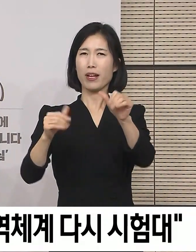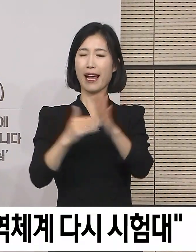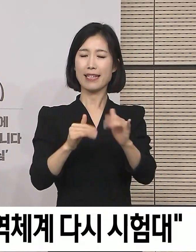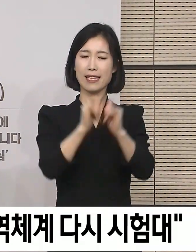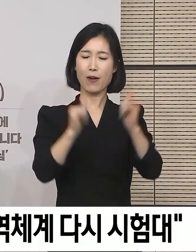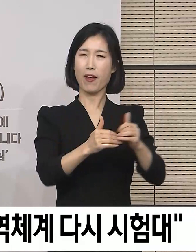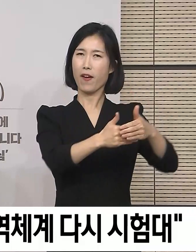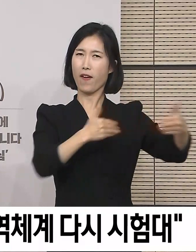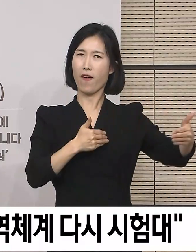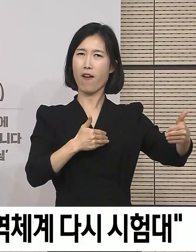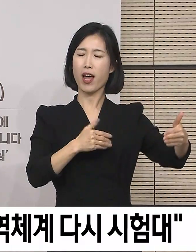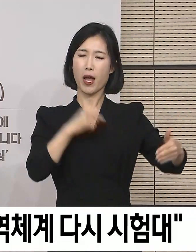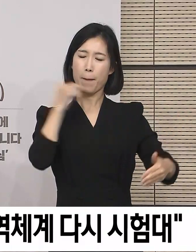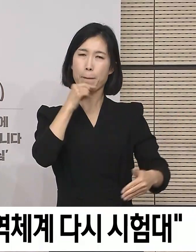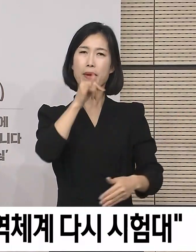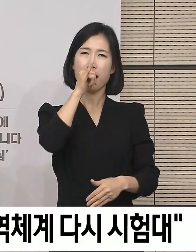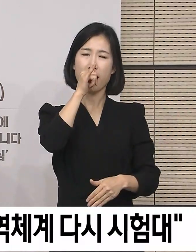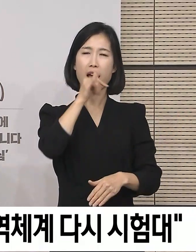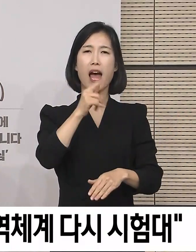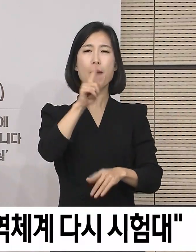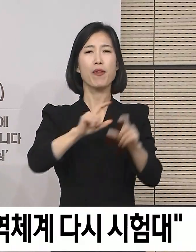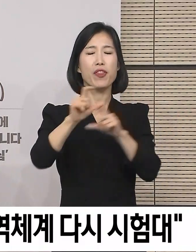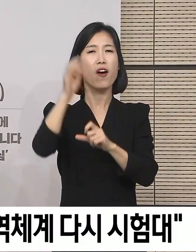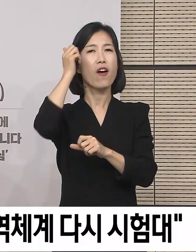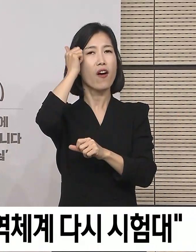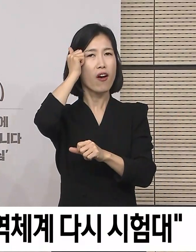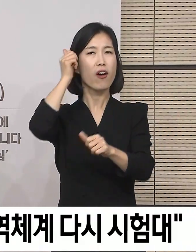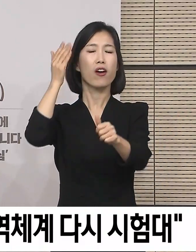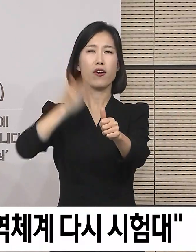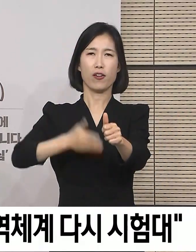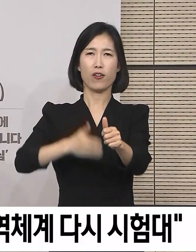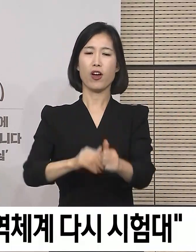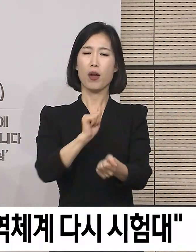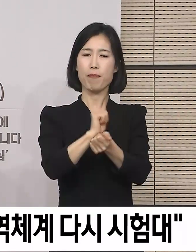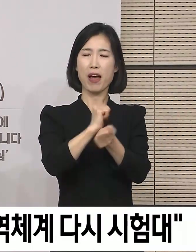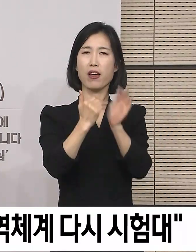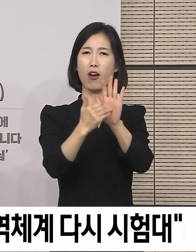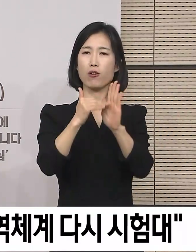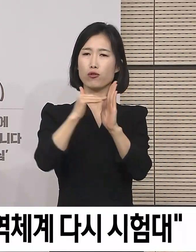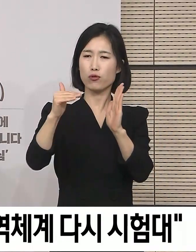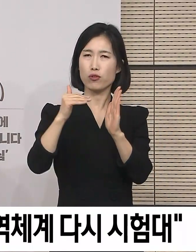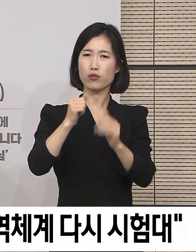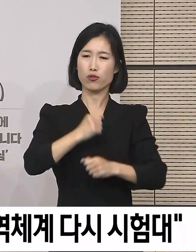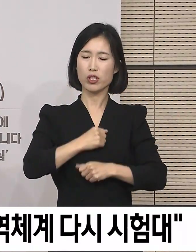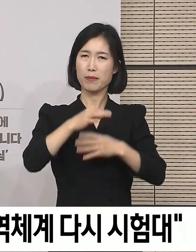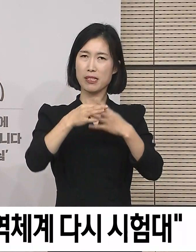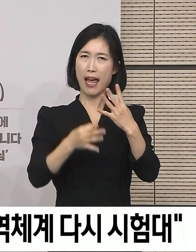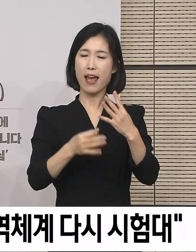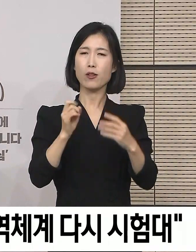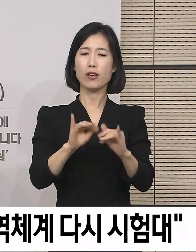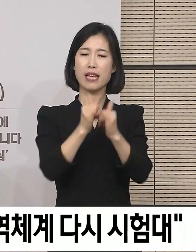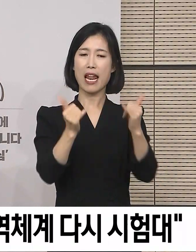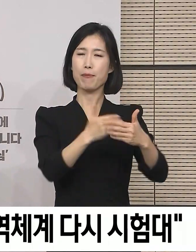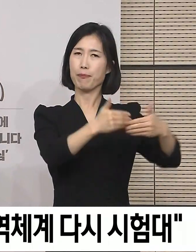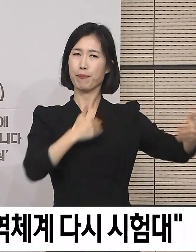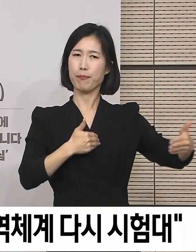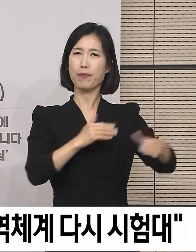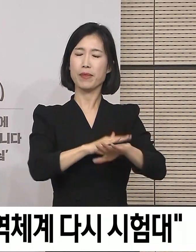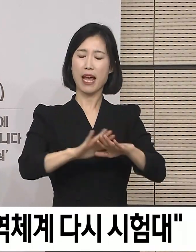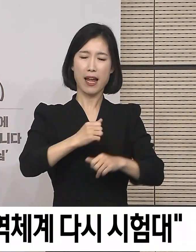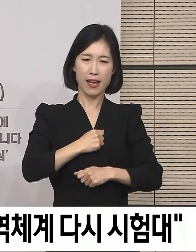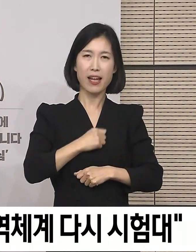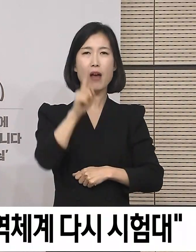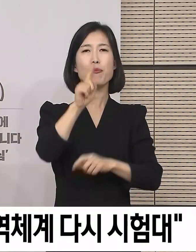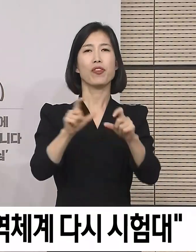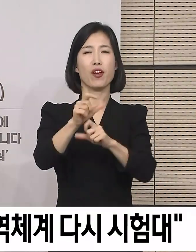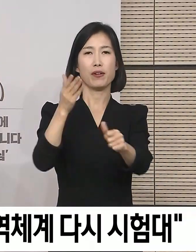그리두기가 실시된다는 점을 한 번 더 유념해 주시고 방역수칙과 사회적 그리두기를 철저히 지켜주시기